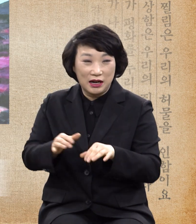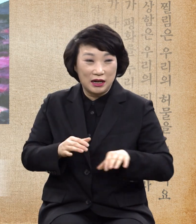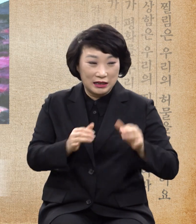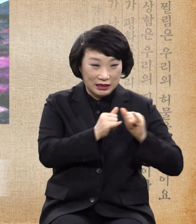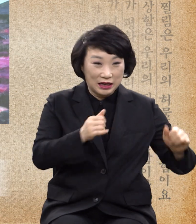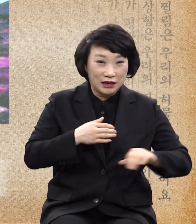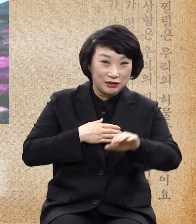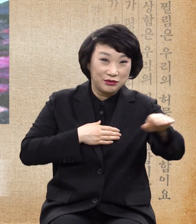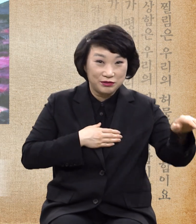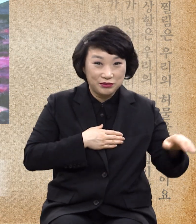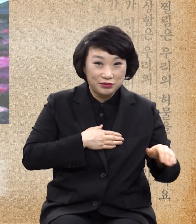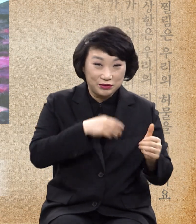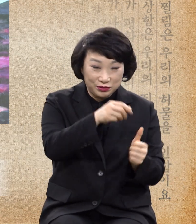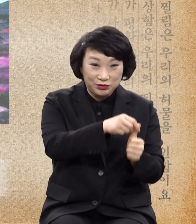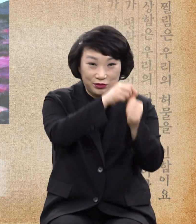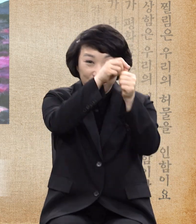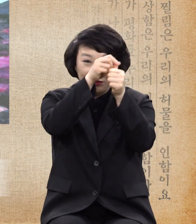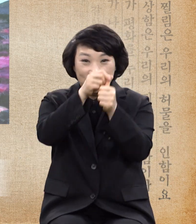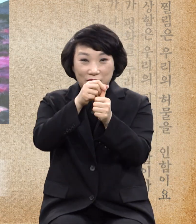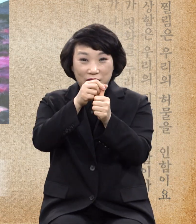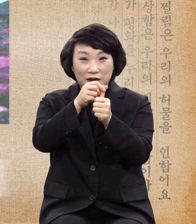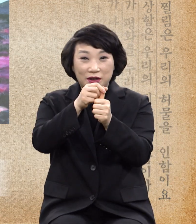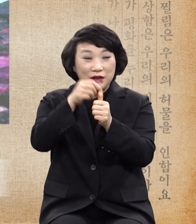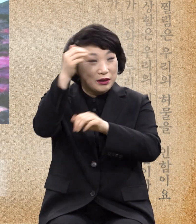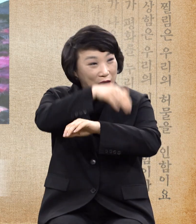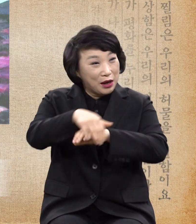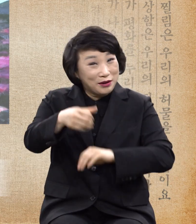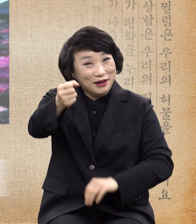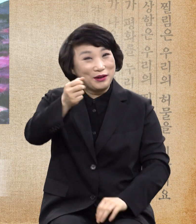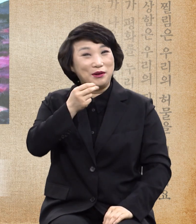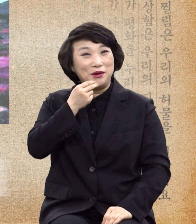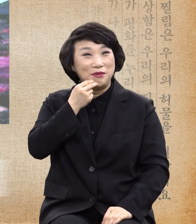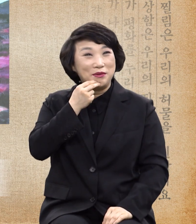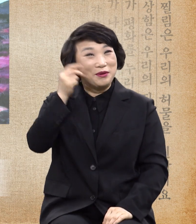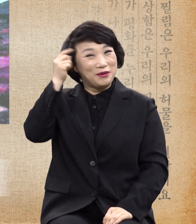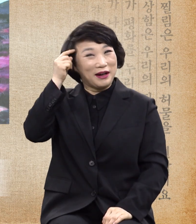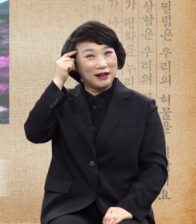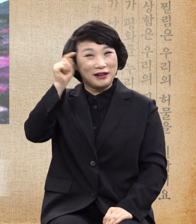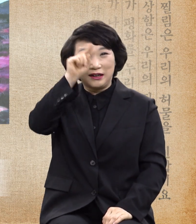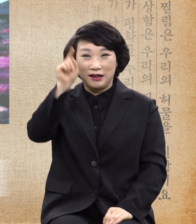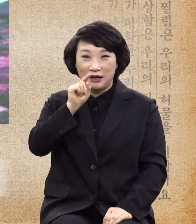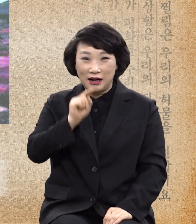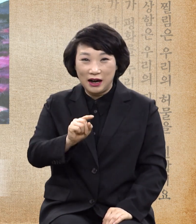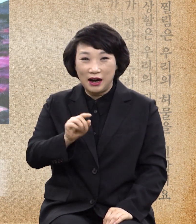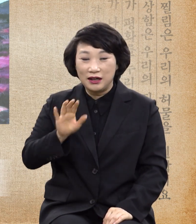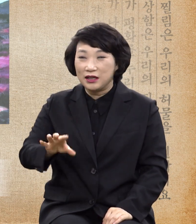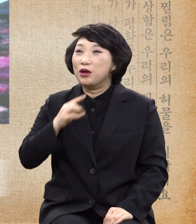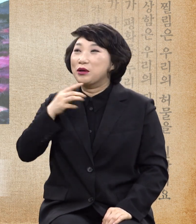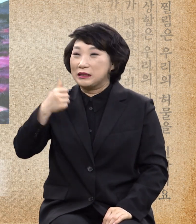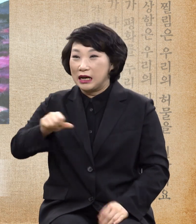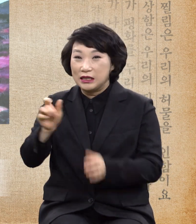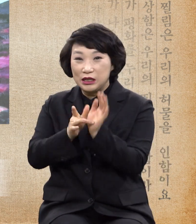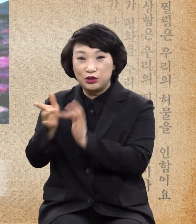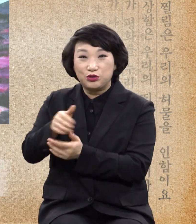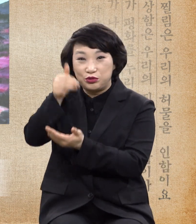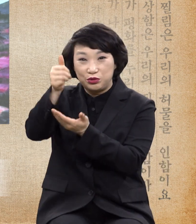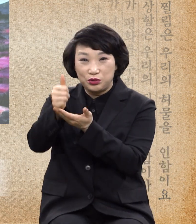구원을 계획을 위해 안 세우시고 독생자 이수 그리토가 말씀이